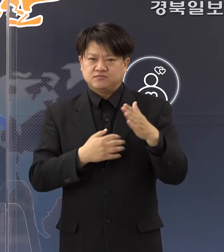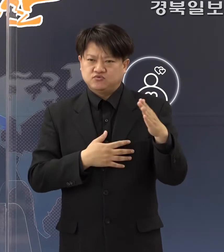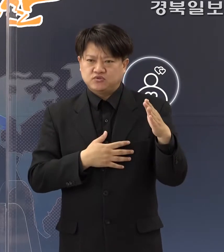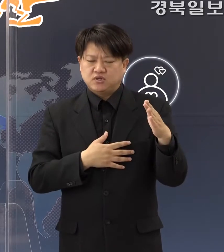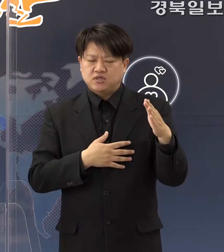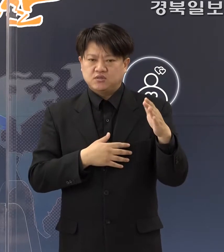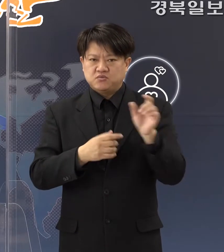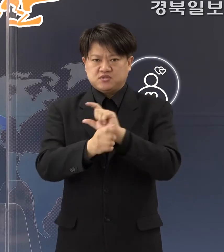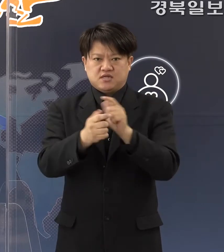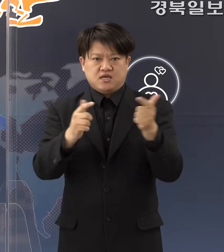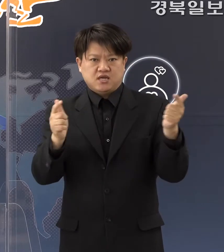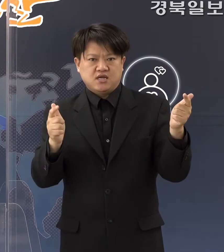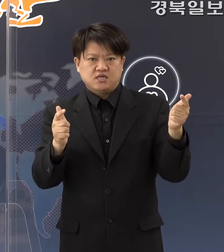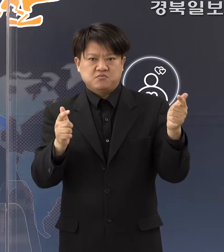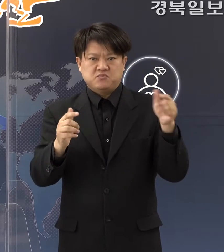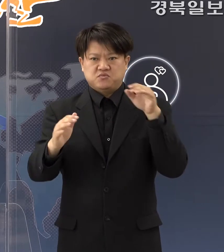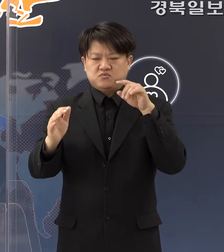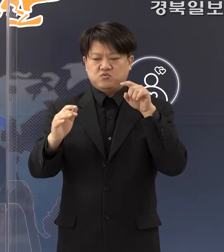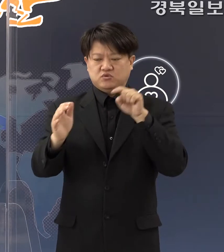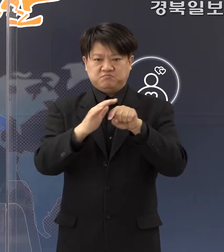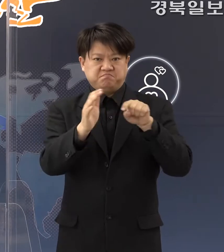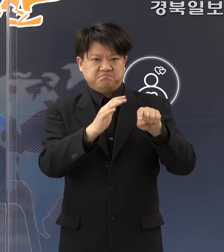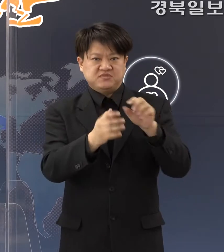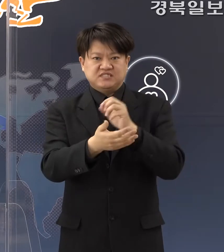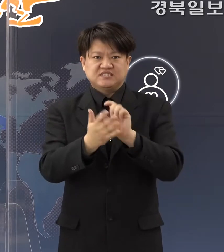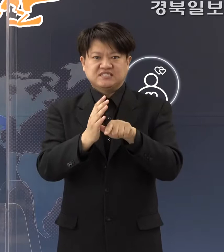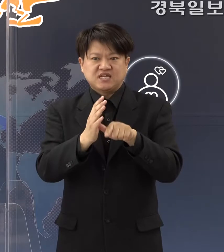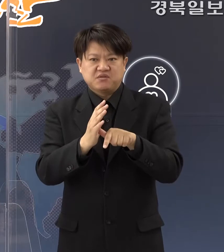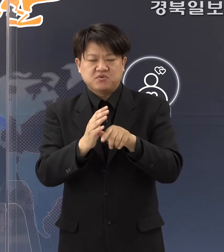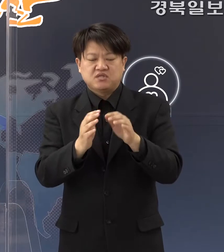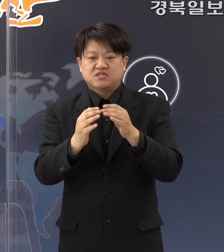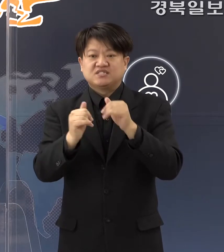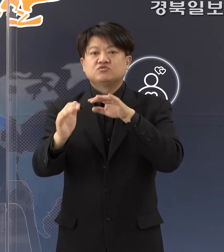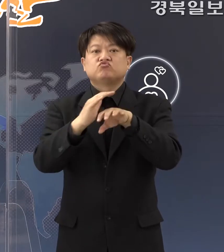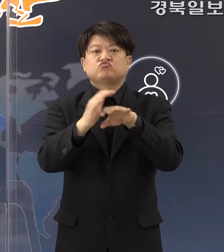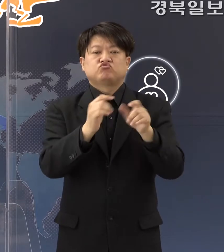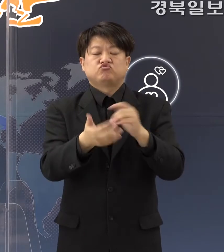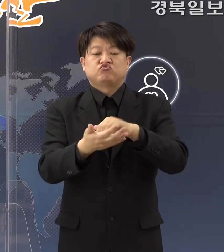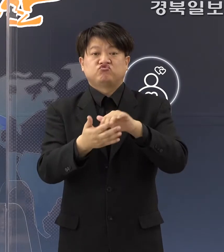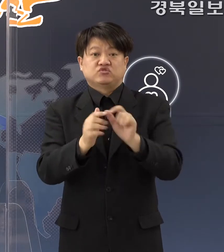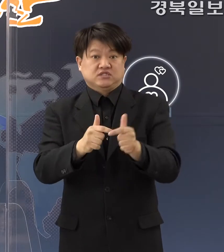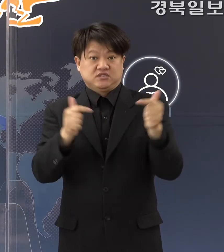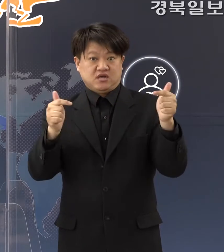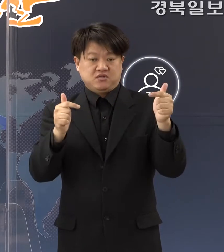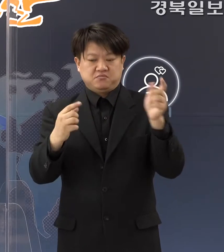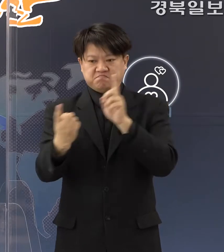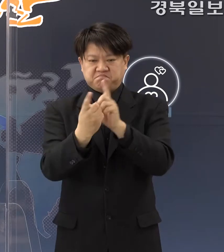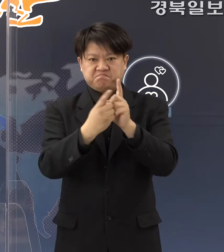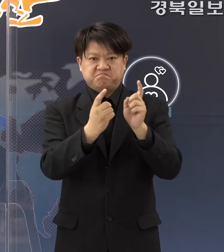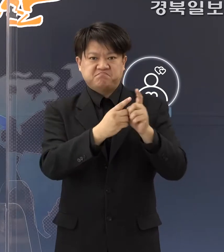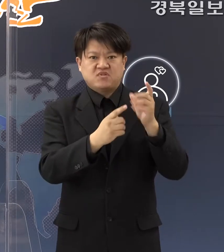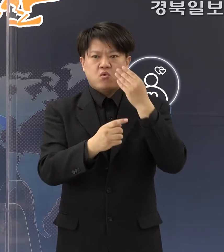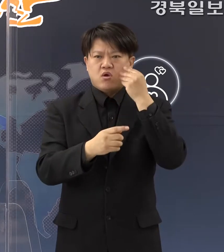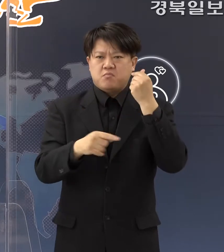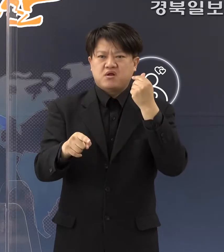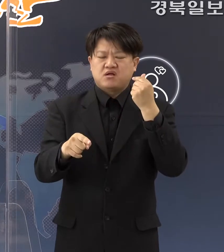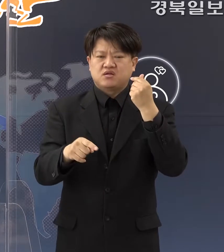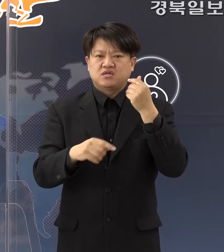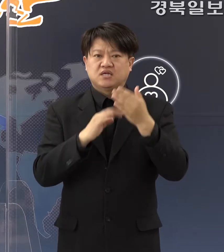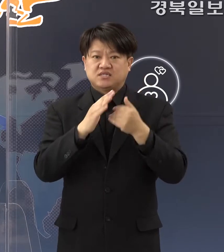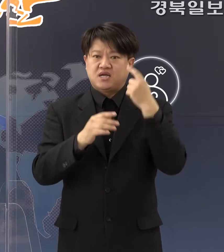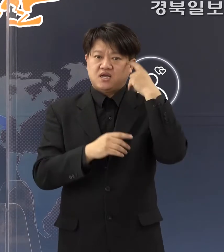다양한 이용시간이라든지 인원이 증가하여 사람 간의 접촉이 굉장히 활발할 것으로